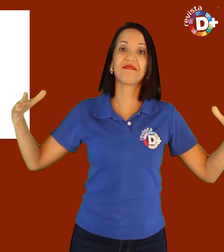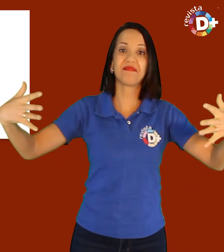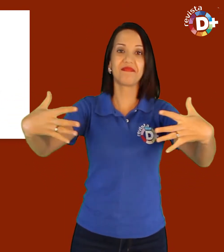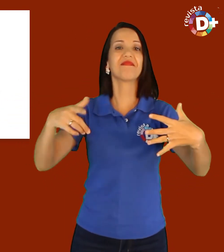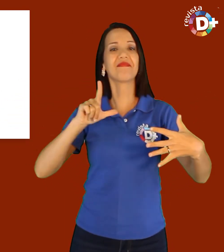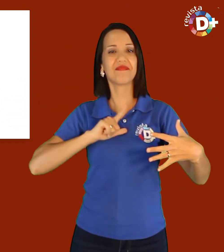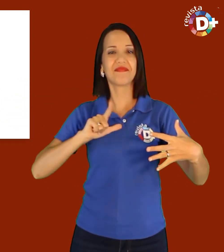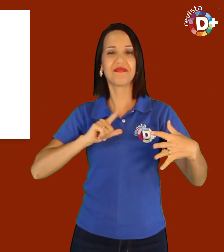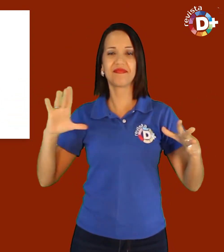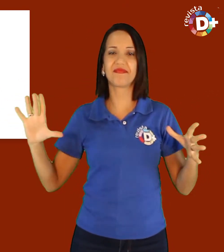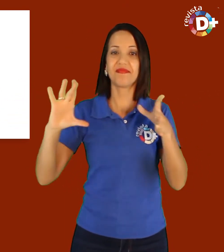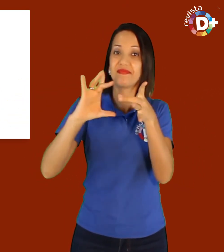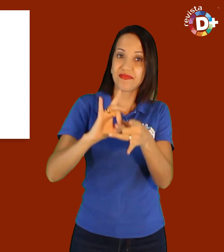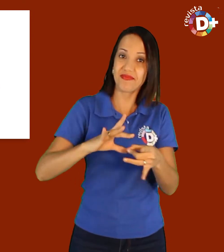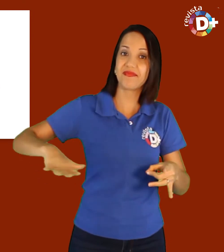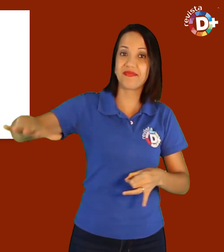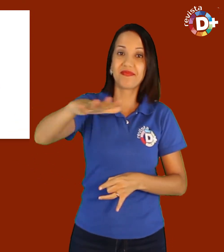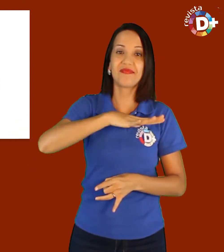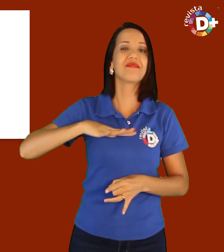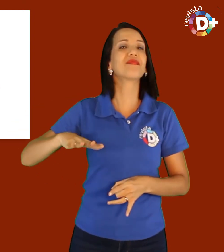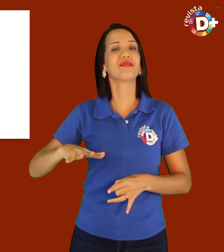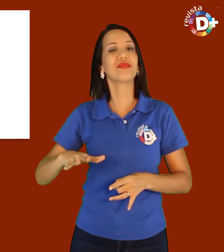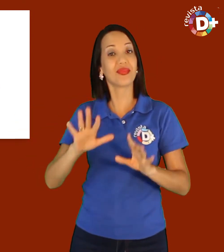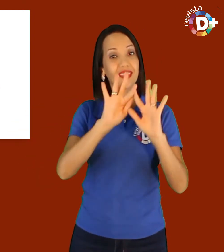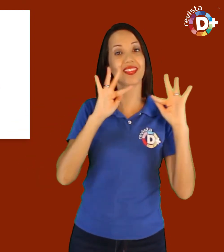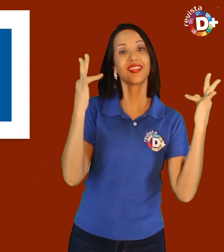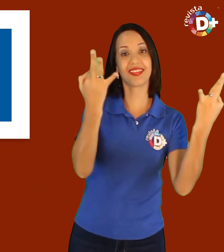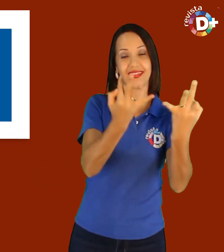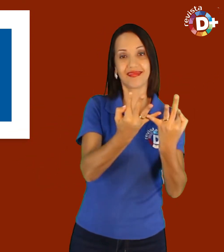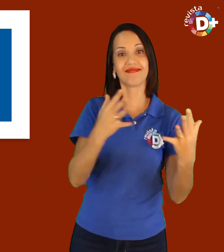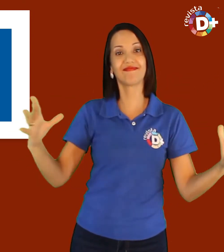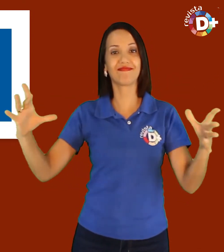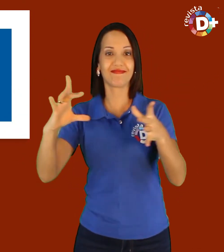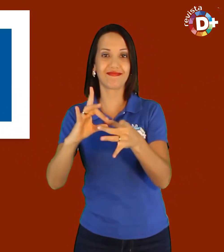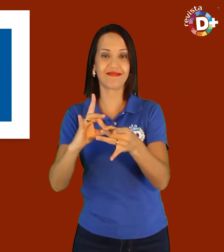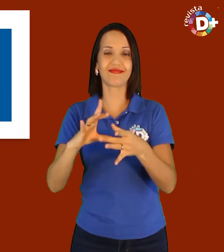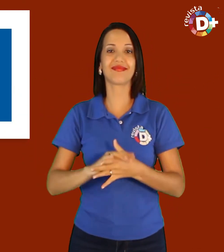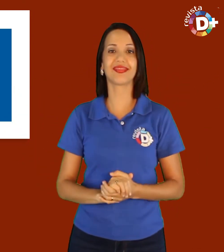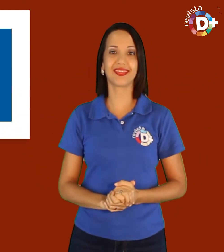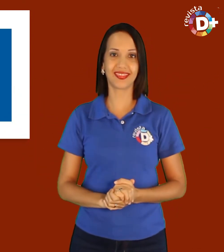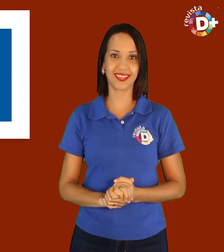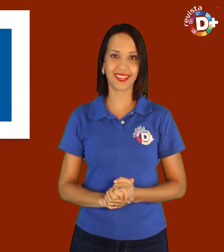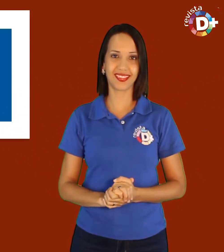nosso grande objetivo, que é a integração desse público e de suas famílias.